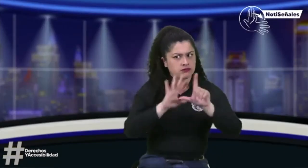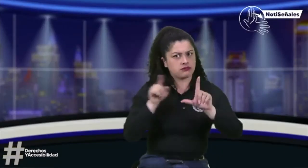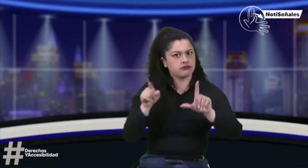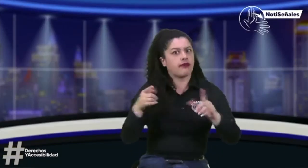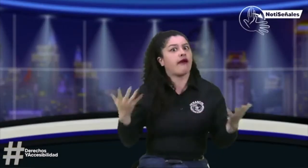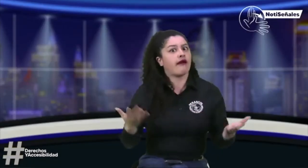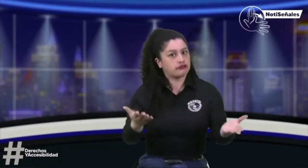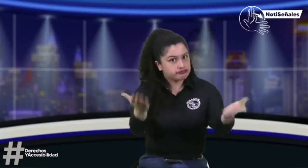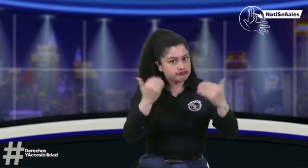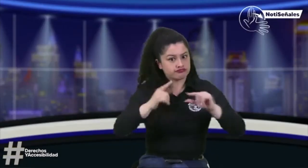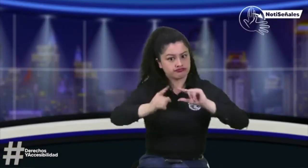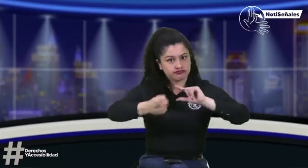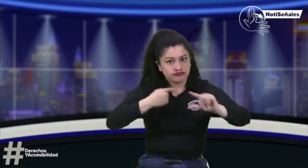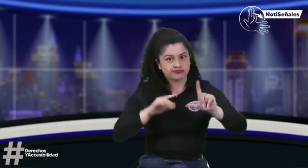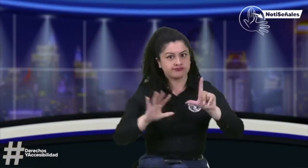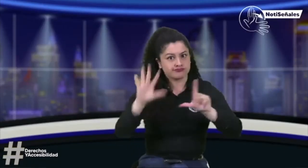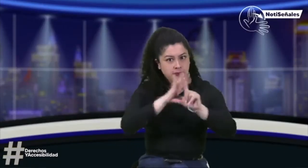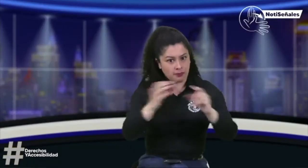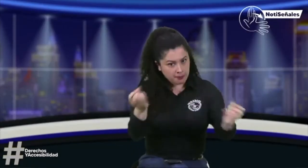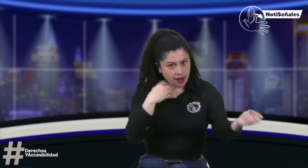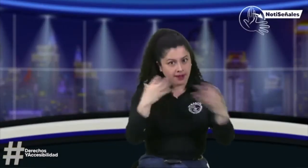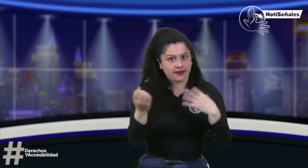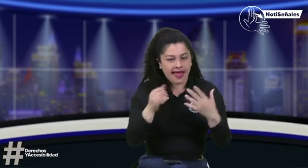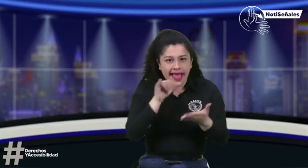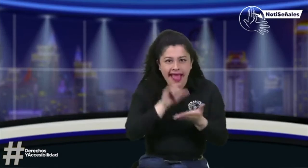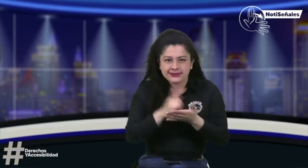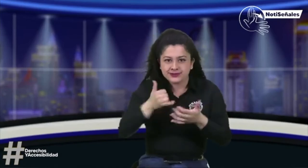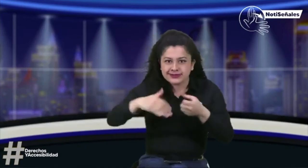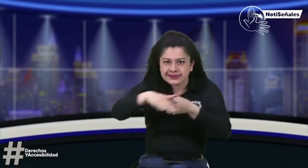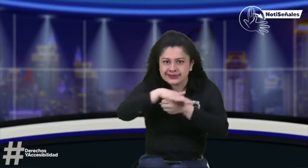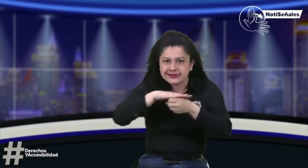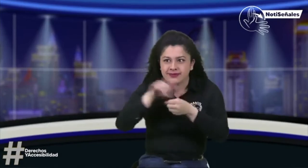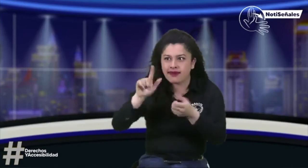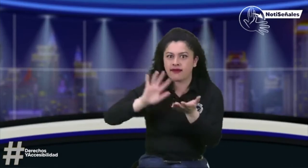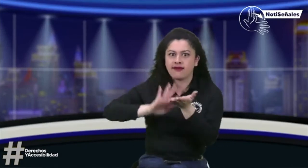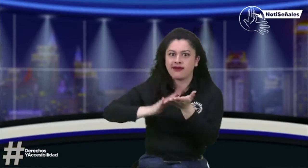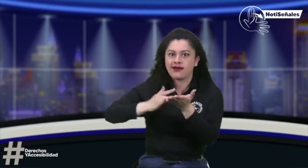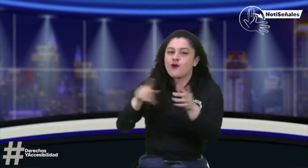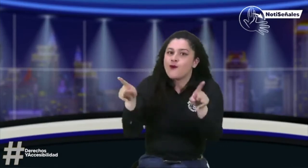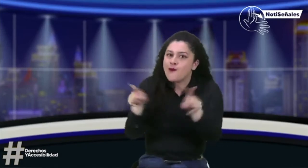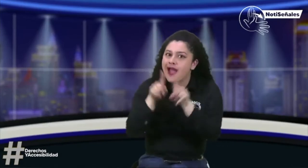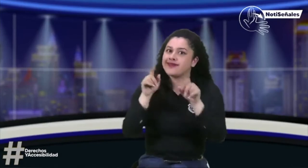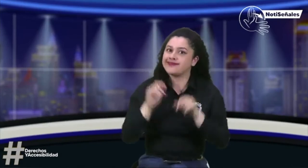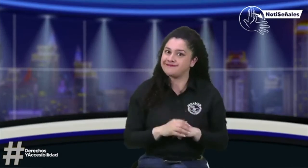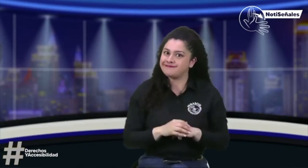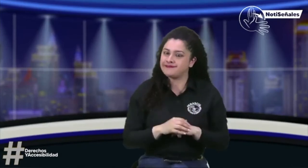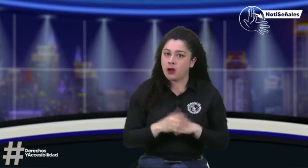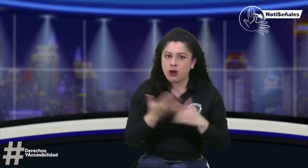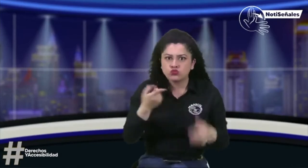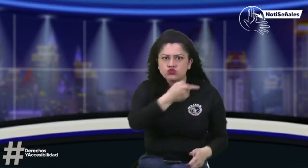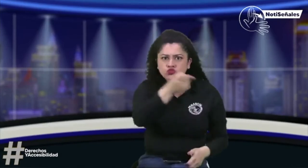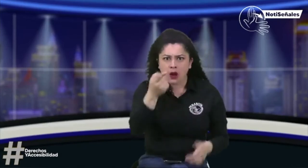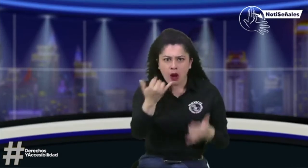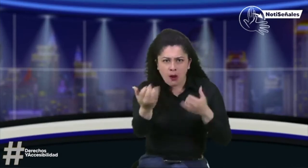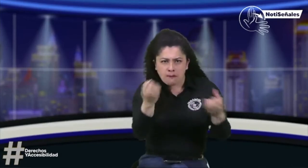Como vimos, pueden enviarnos sus videos sobre una situación muy parecida a lo que estamos hablando en la